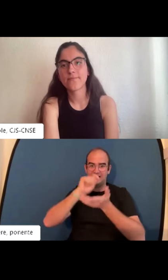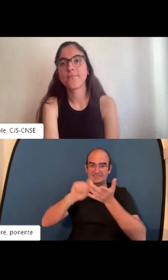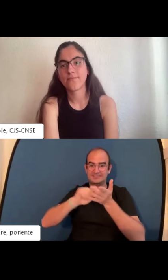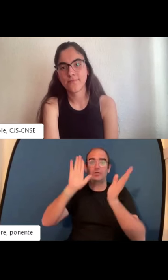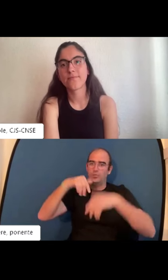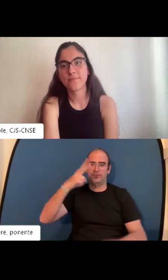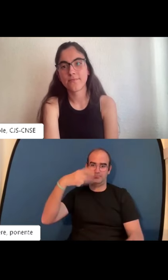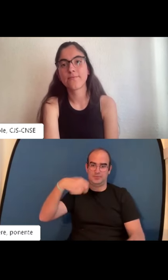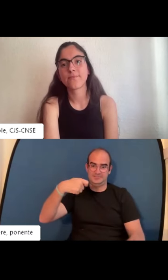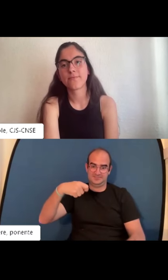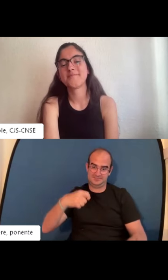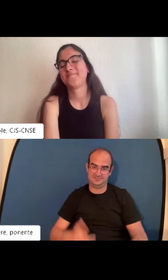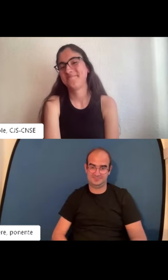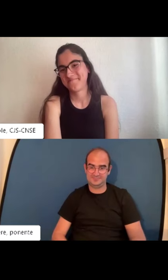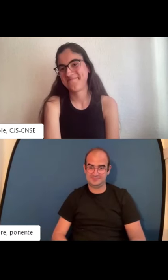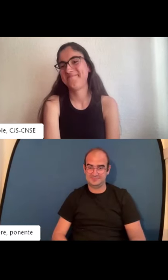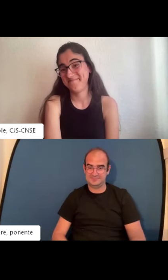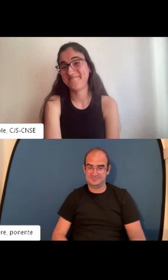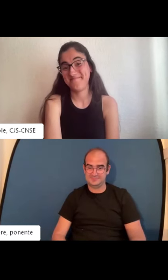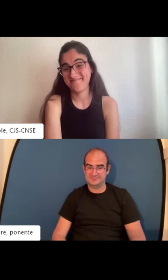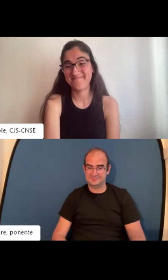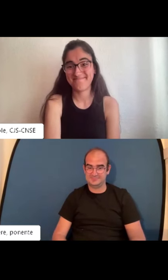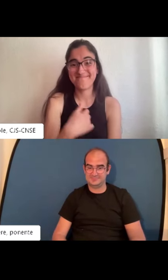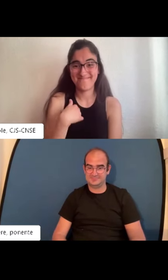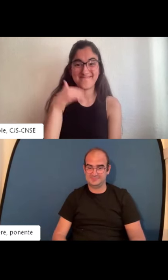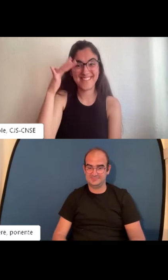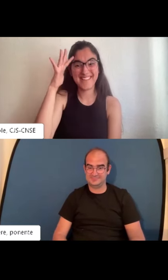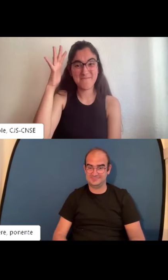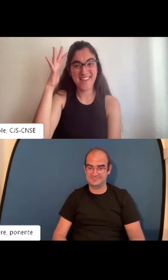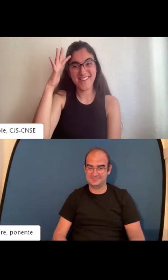empecé como vocal, luego pasé a ser secretario y luego a ser vicepresidente.